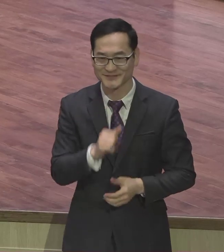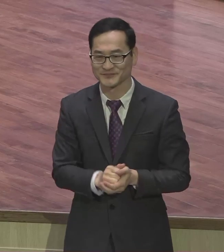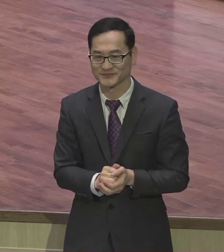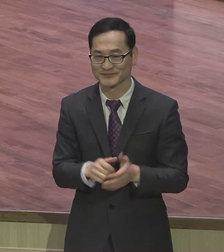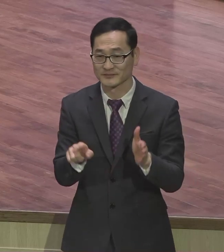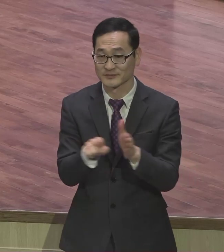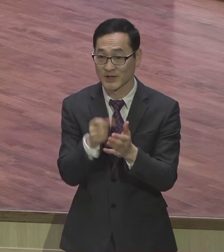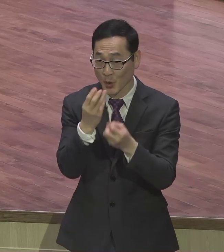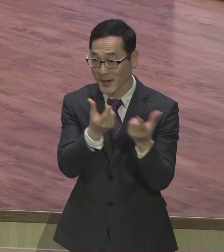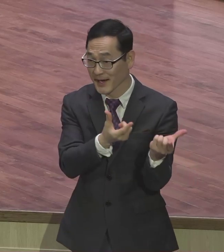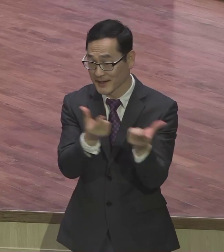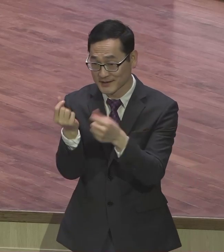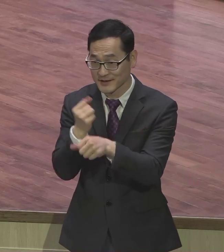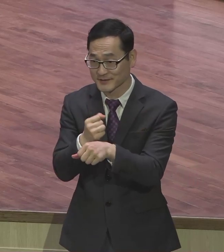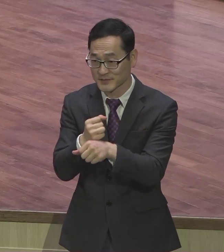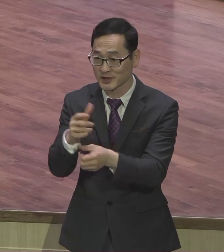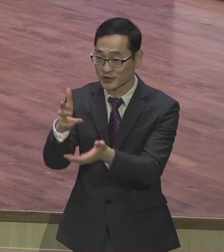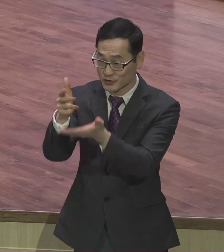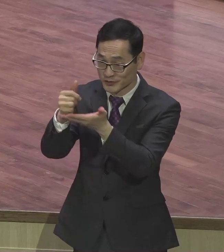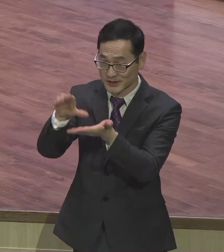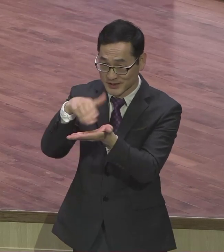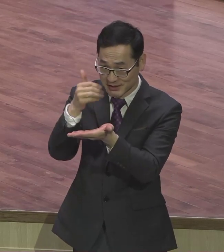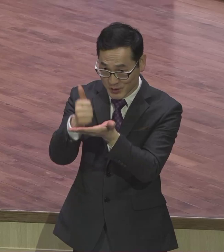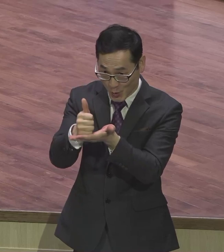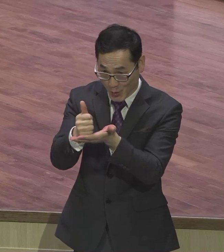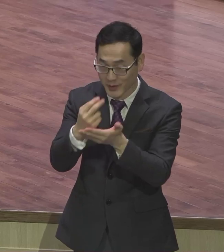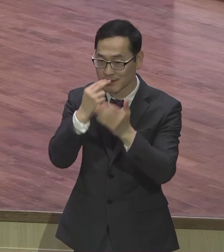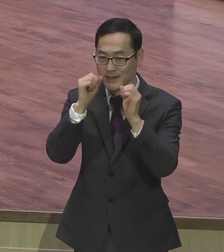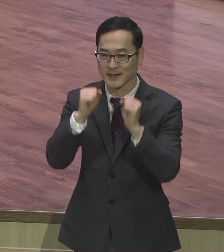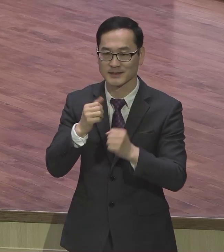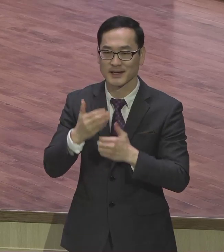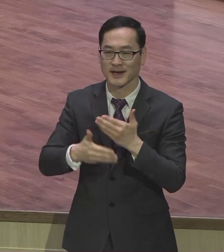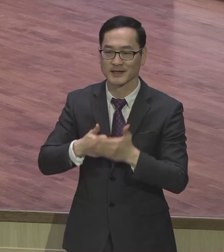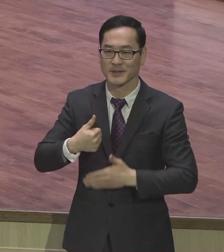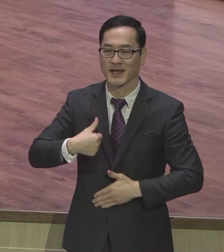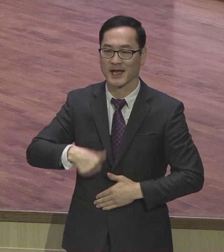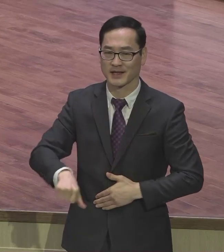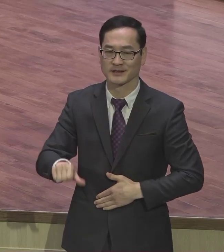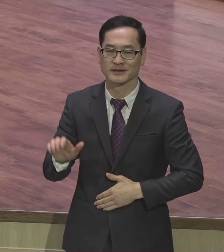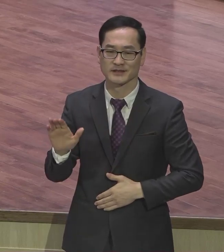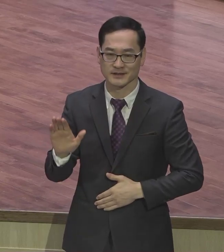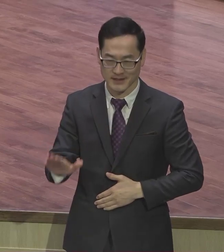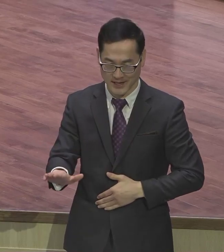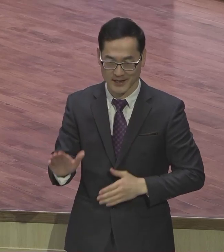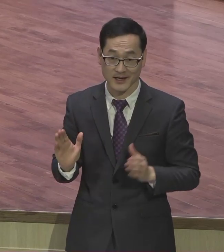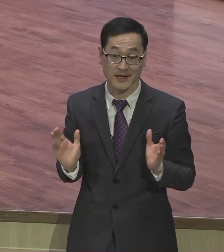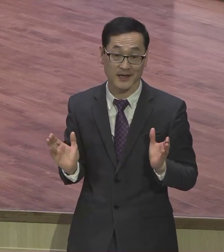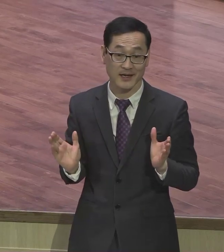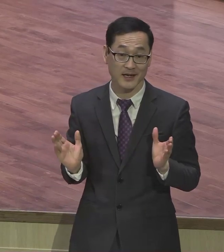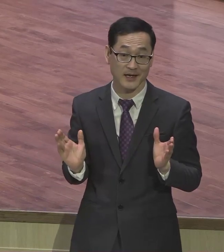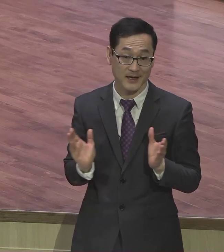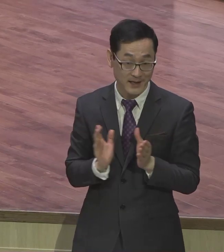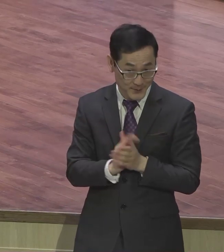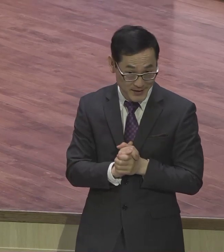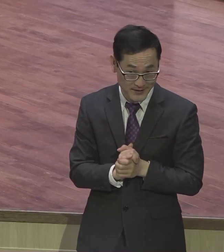주는 그리스도시오 살아계신 하나님의 아들이십니다 아멘 우리